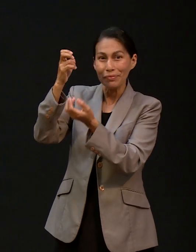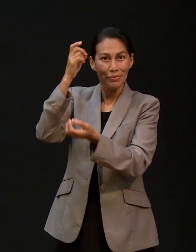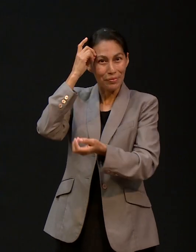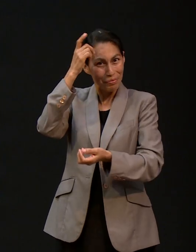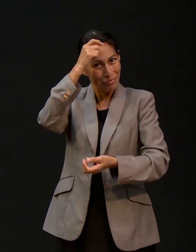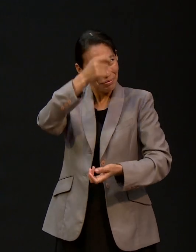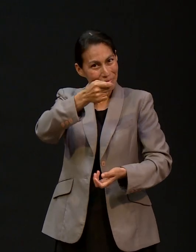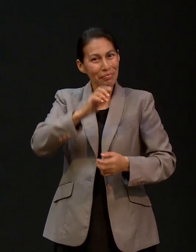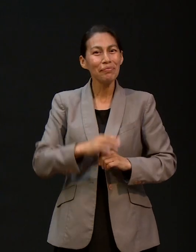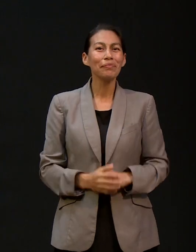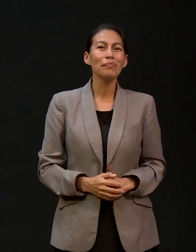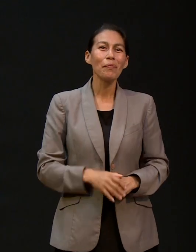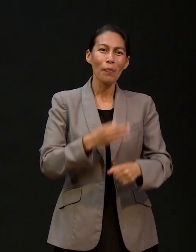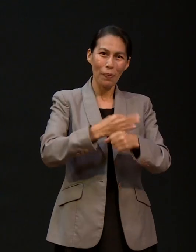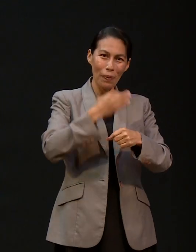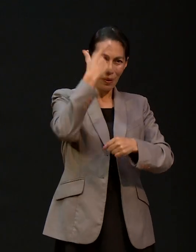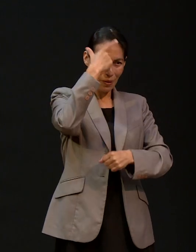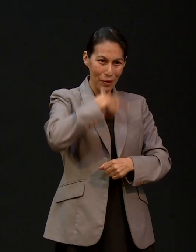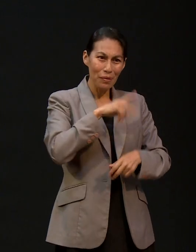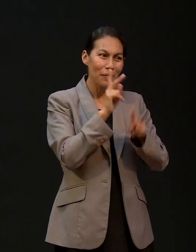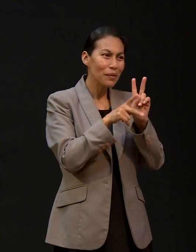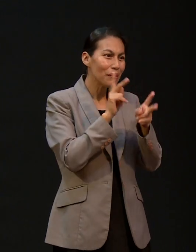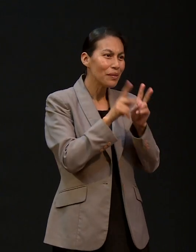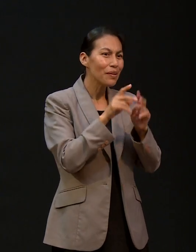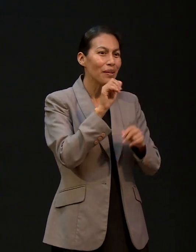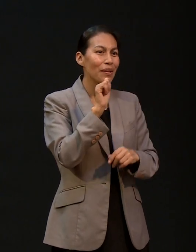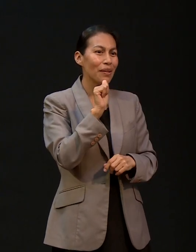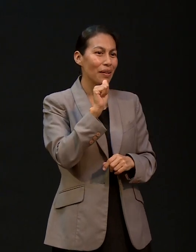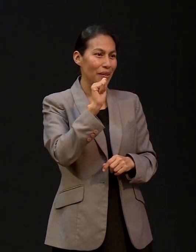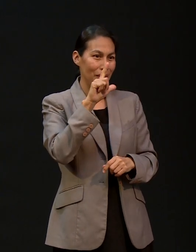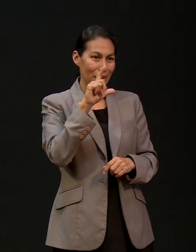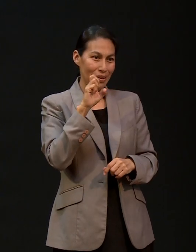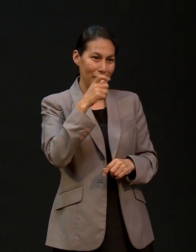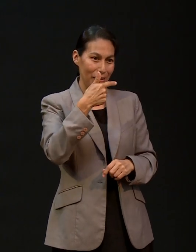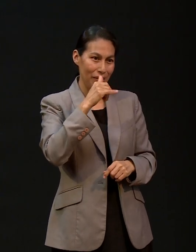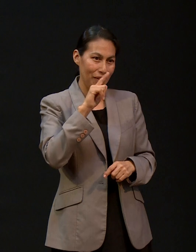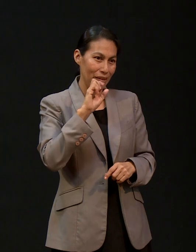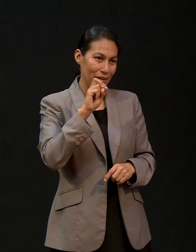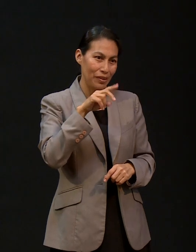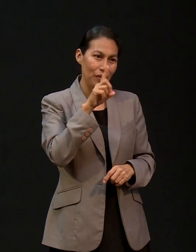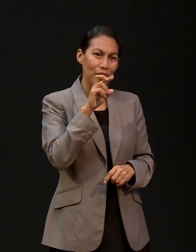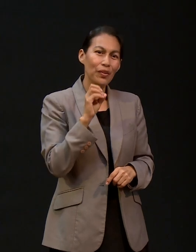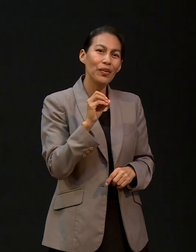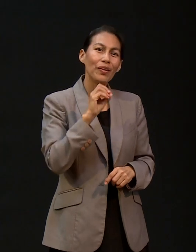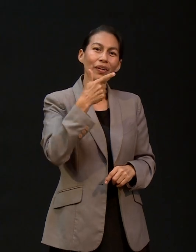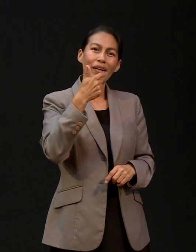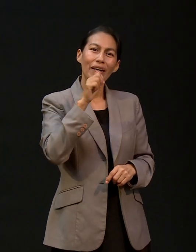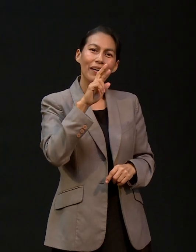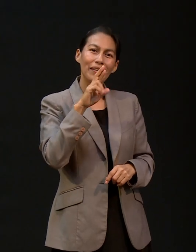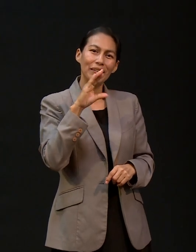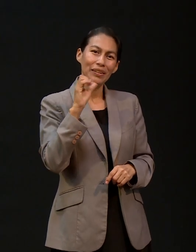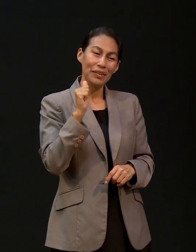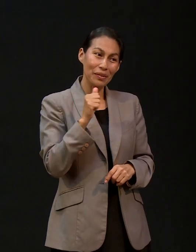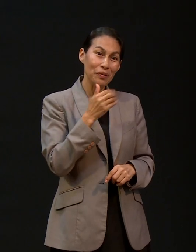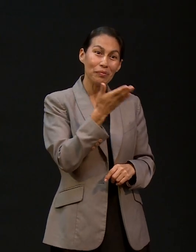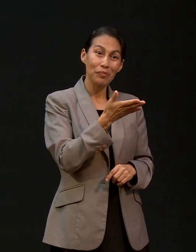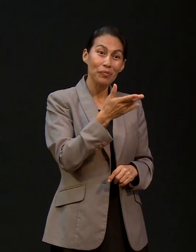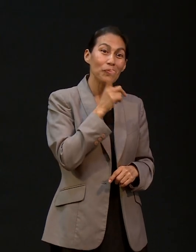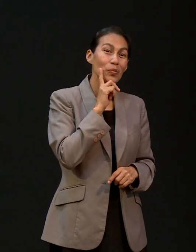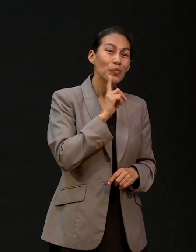Esta noche vamos a platicar con Alejandro García y Sonia Garza. Gracias por estar con nosotros. No, contrario,